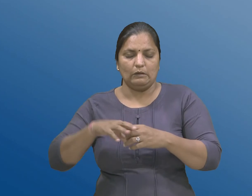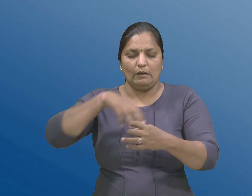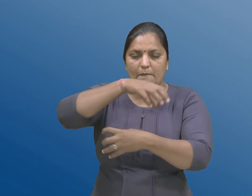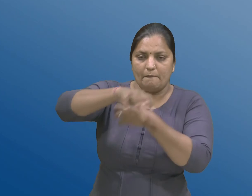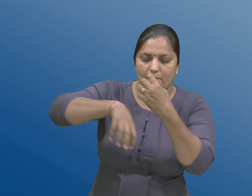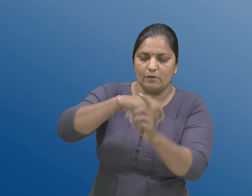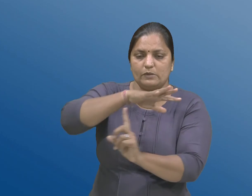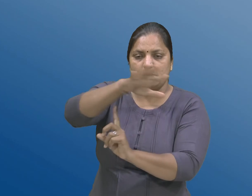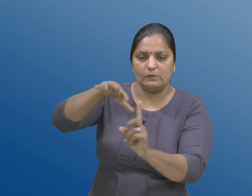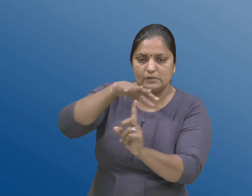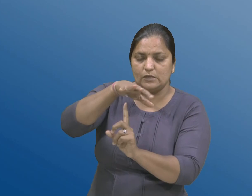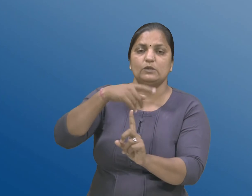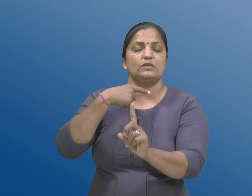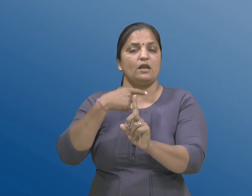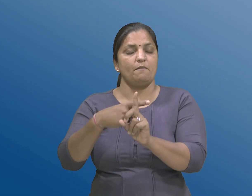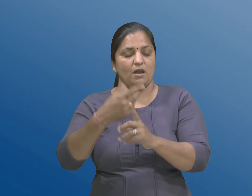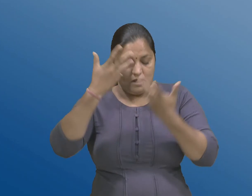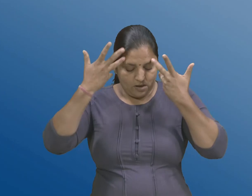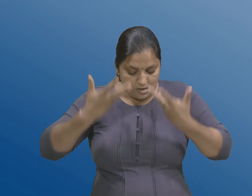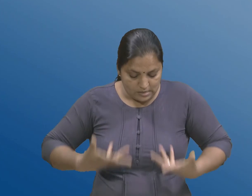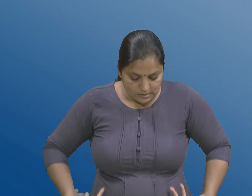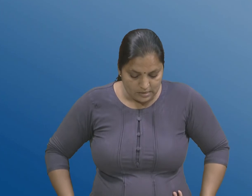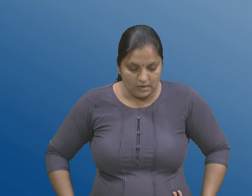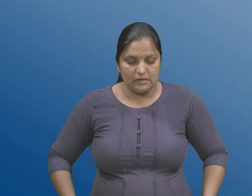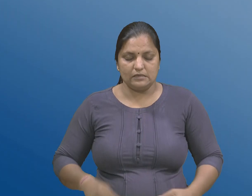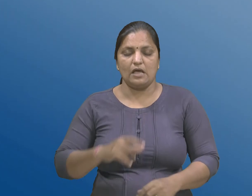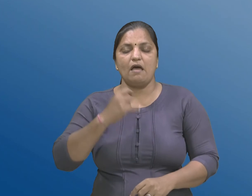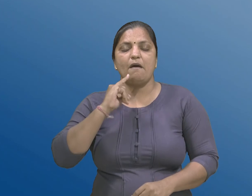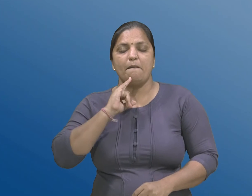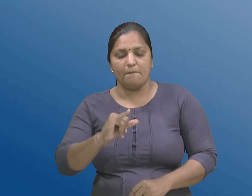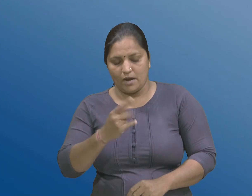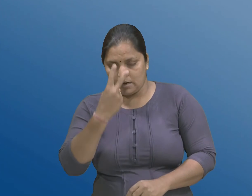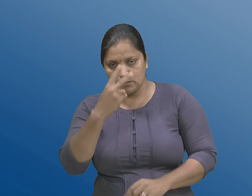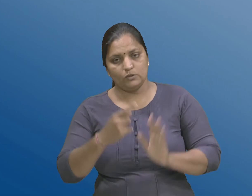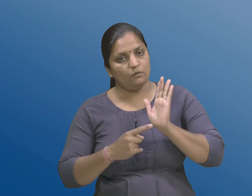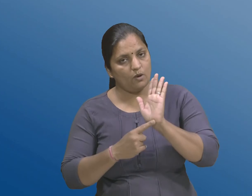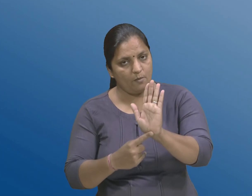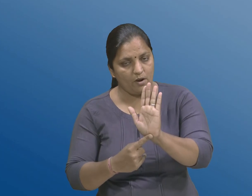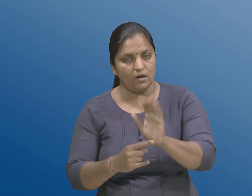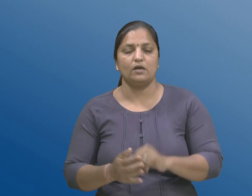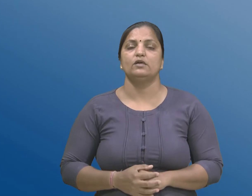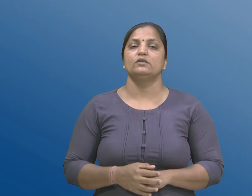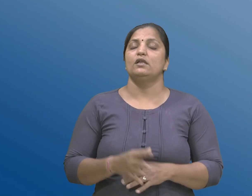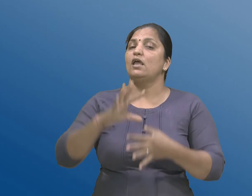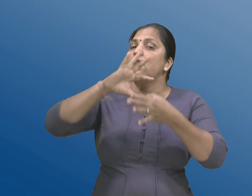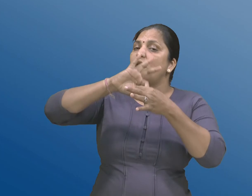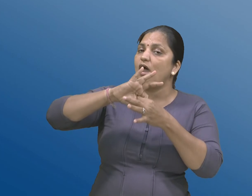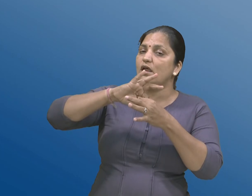स्तिती अने शरीर ना अंगोने हानी जुवा मळचे हिमोलिटिक नो संद्रभ लाल रक्त